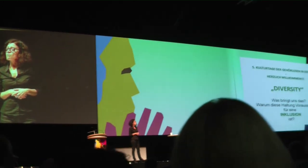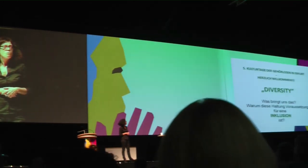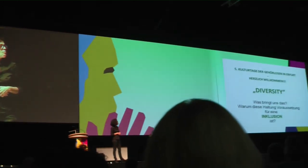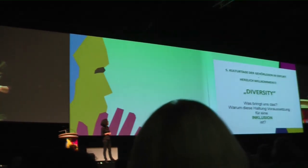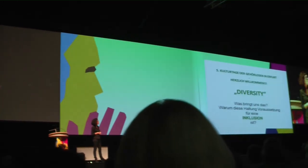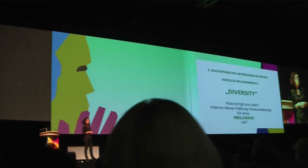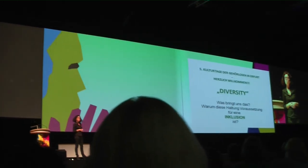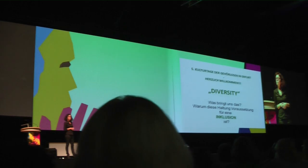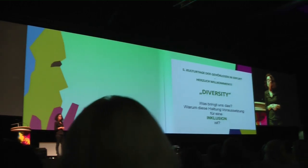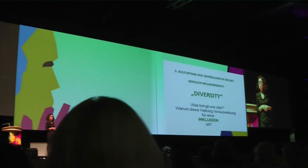Die nächste Seite bitte.